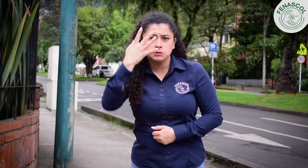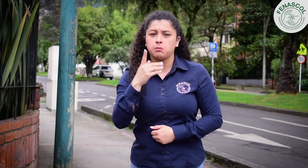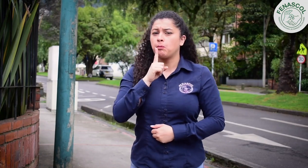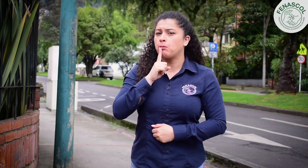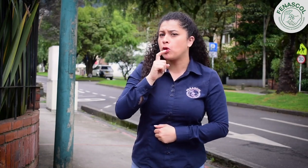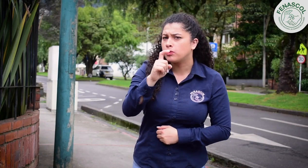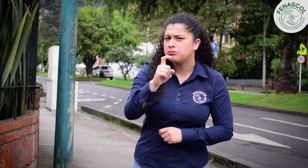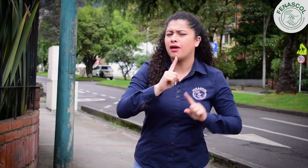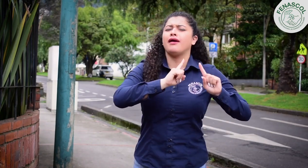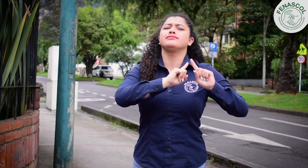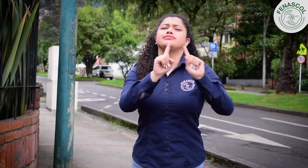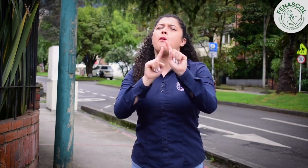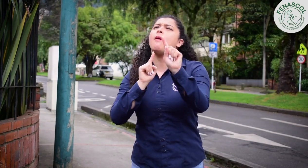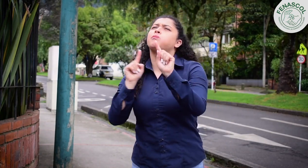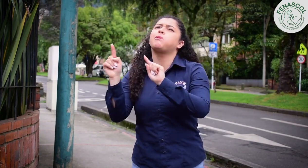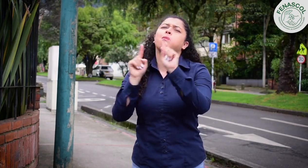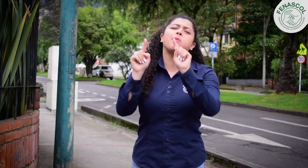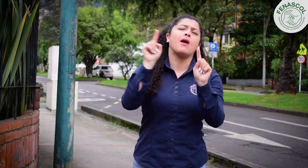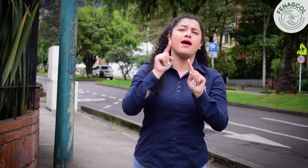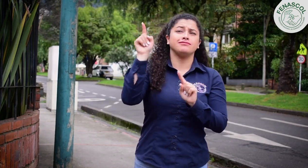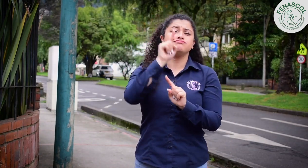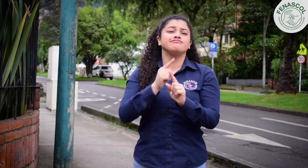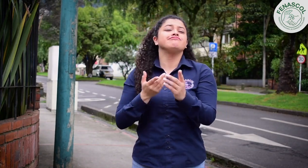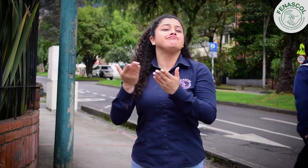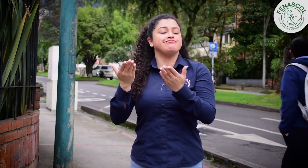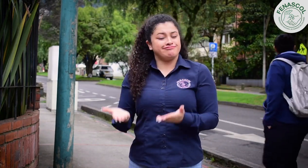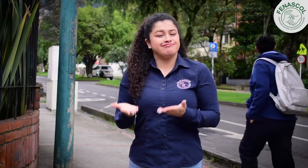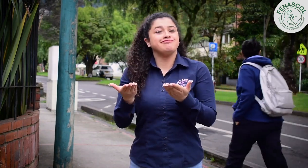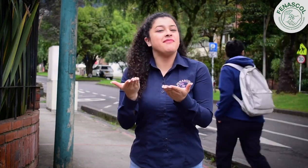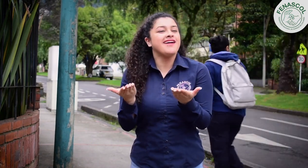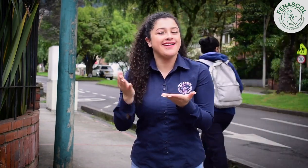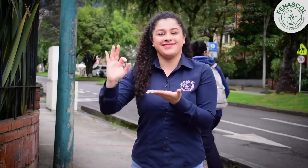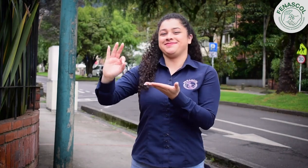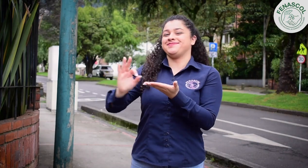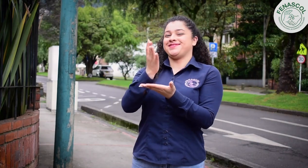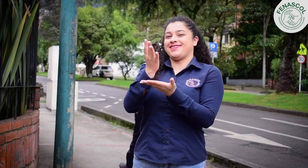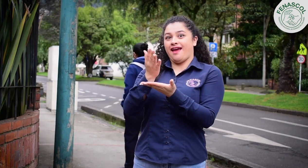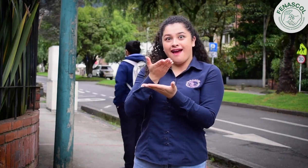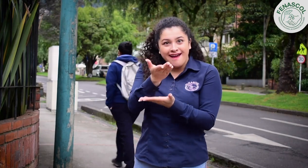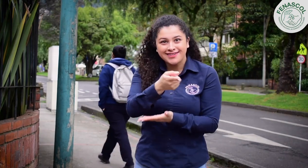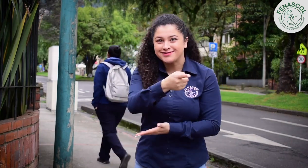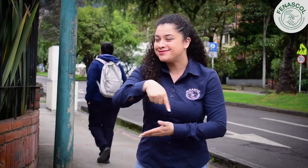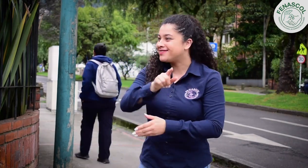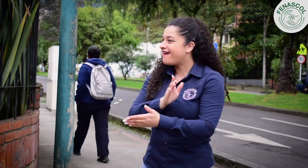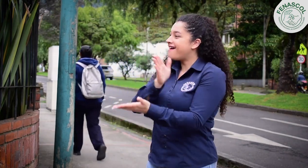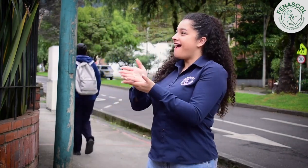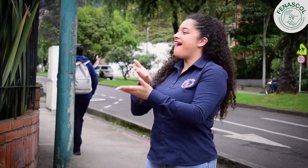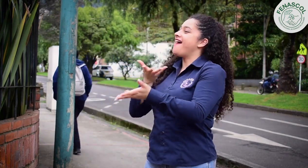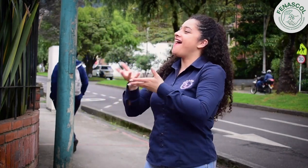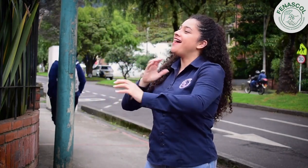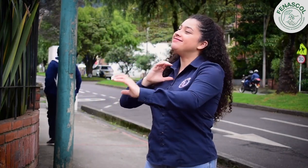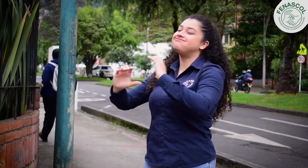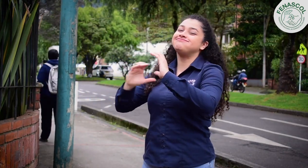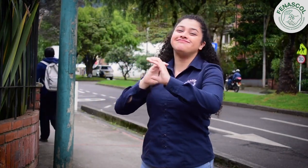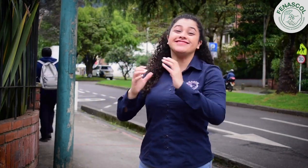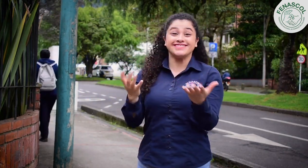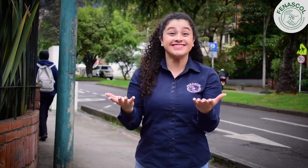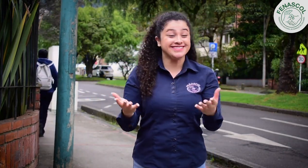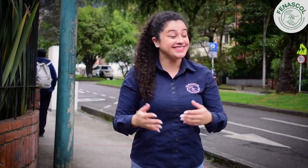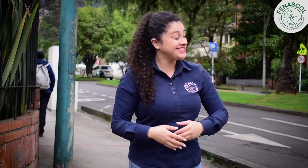Bogotá, Medellín, Bucaramanga. En estas ciudades y en otras partes del país ya cuentan con servir. Con este servicio puedes acercarte y comunicarte